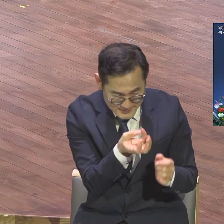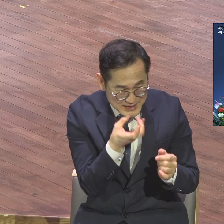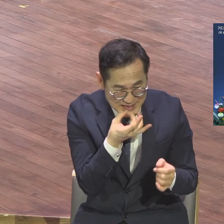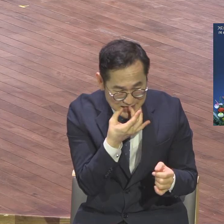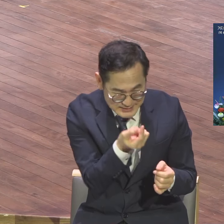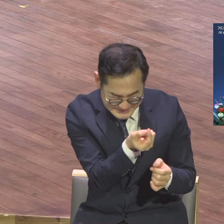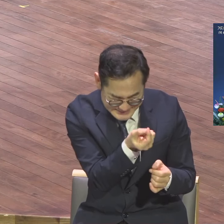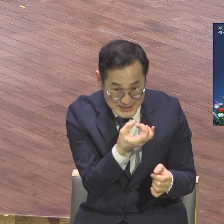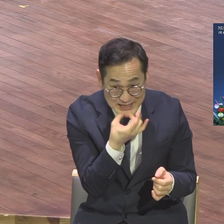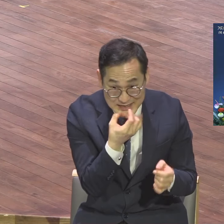말씀이에요.